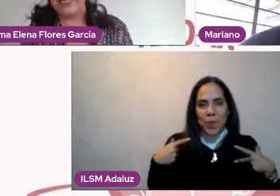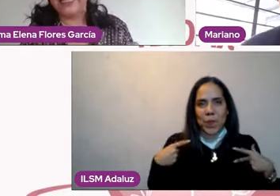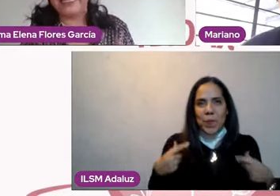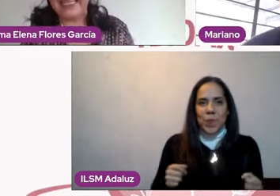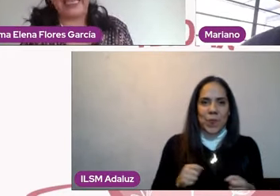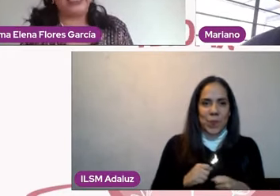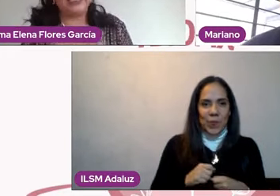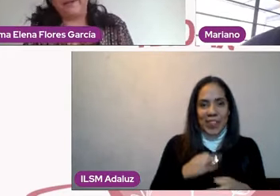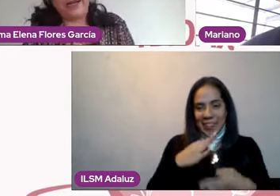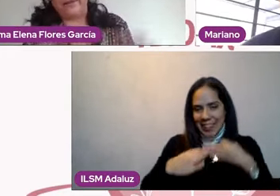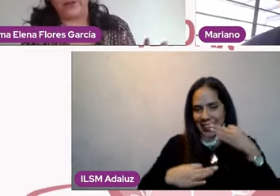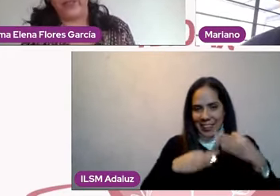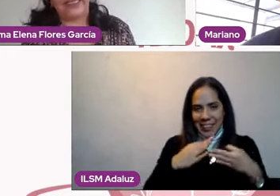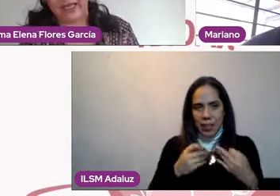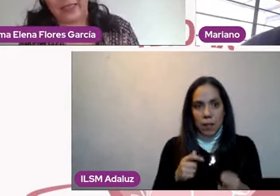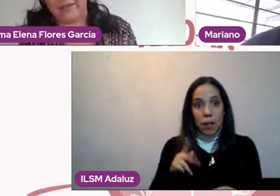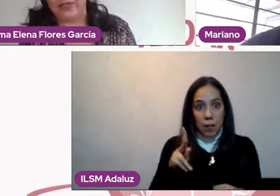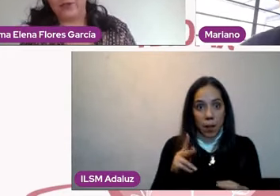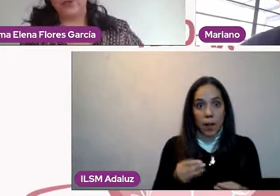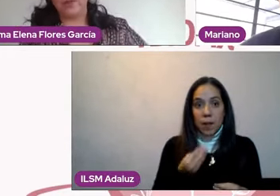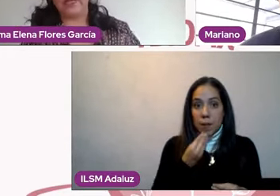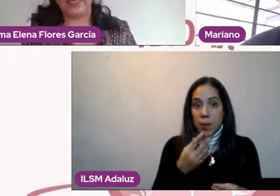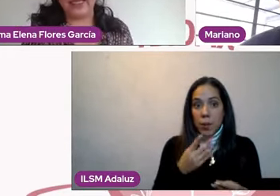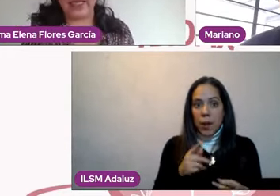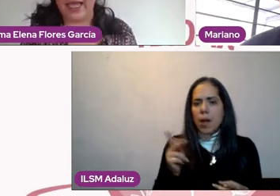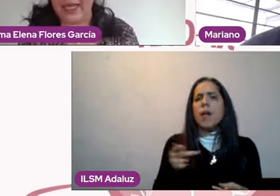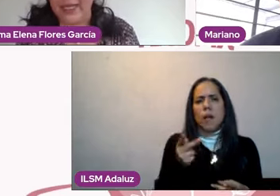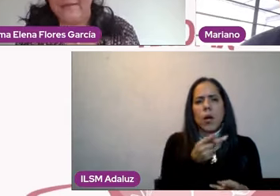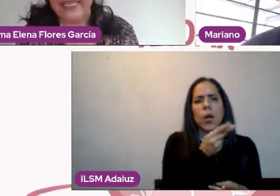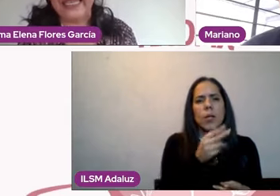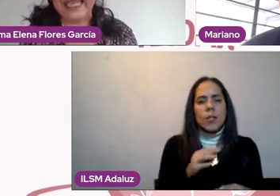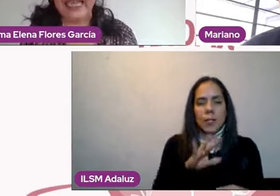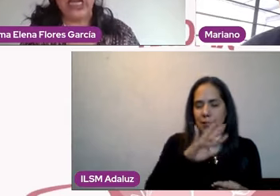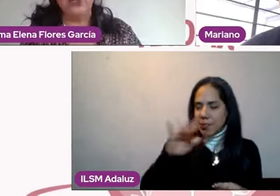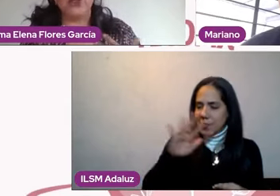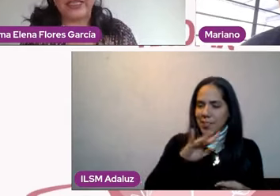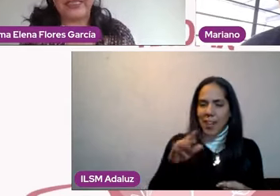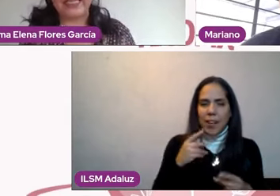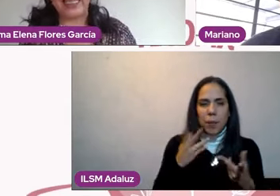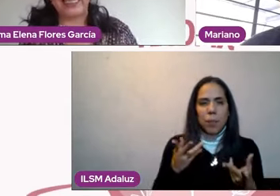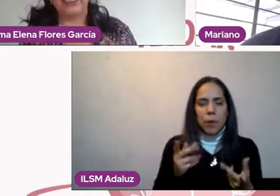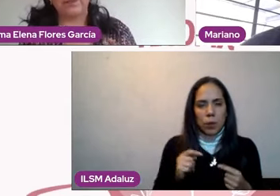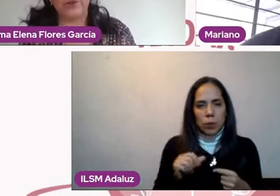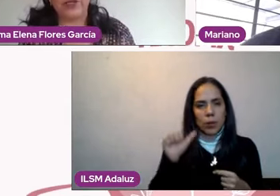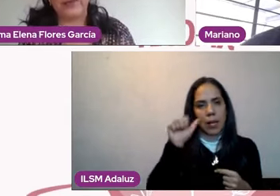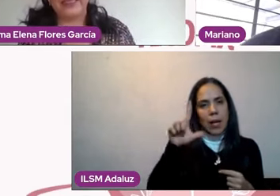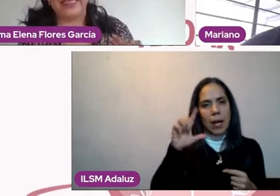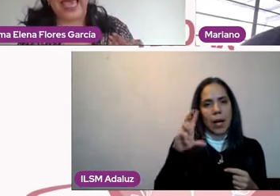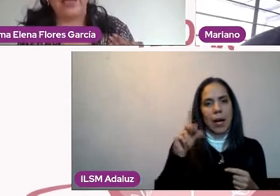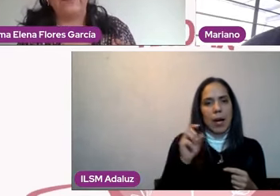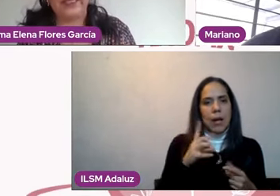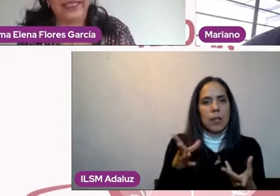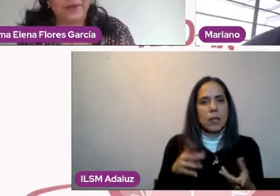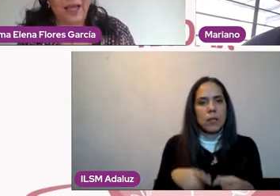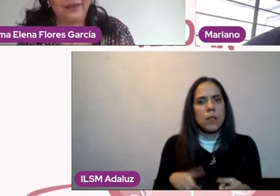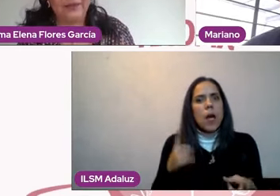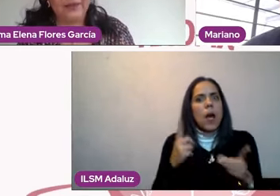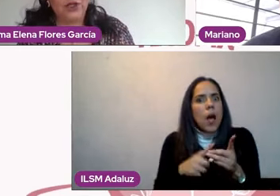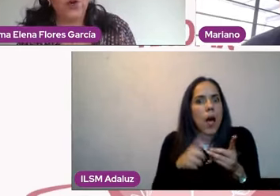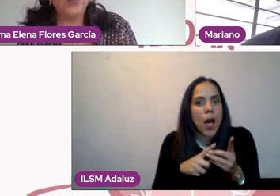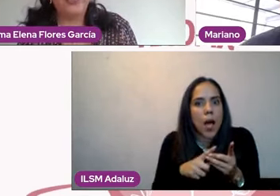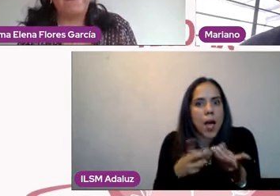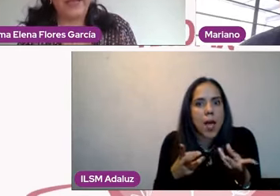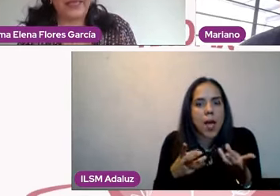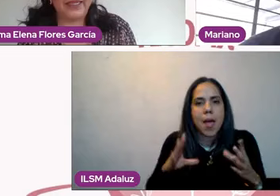Mariano. Y está maravillosa y te abrazo mucho, mi querida Ale. ¿Quién nos enseña la responsabilidad afectiva?